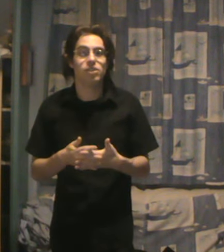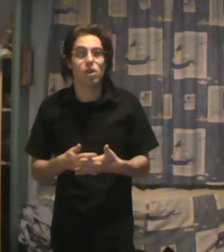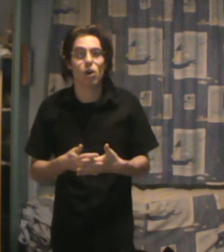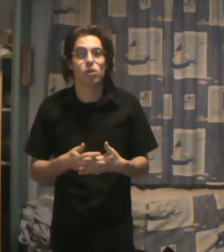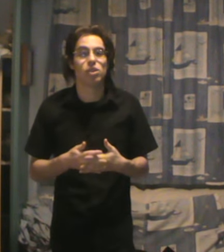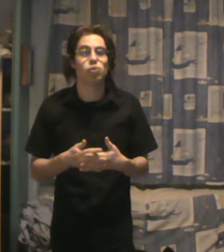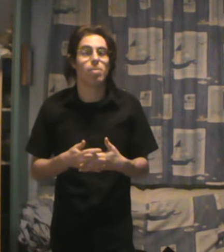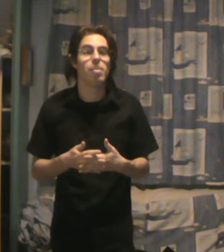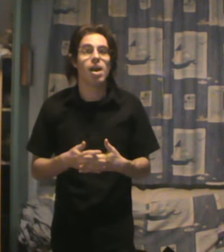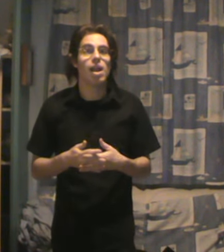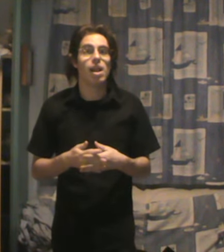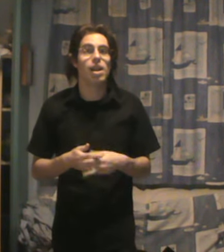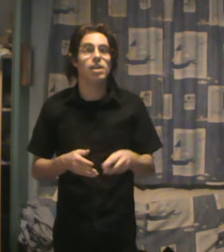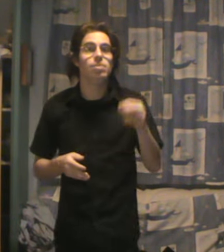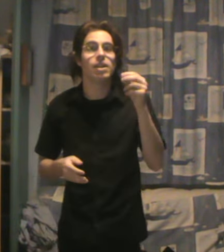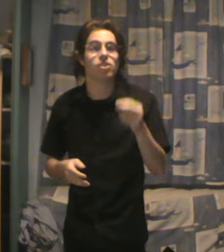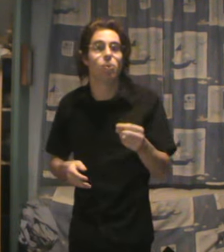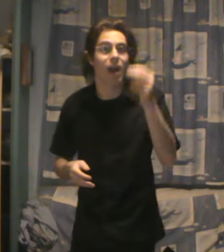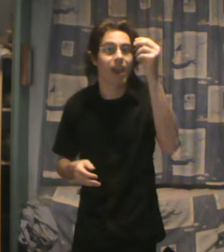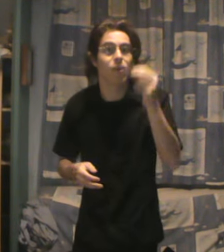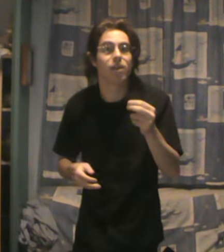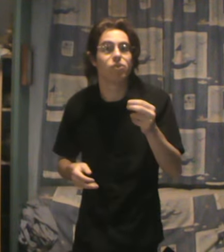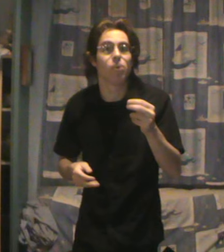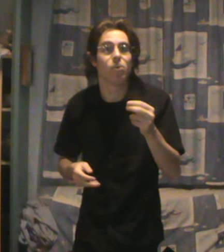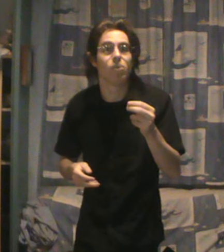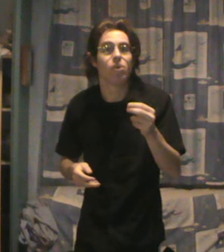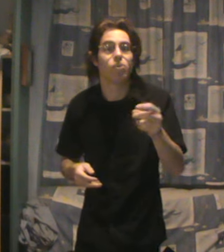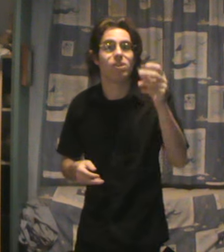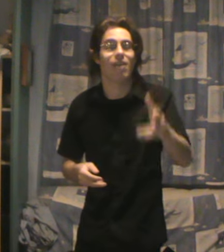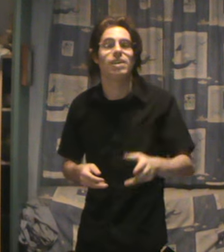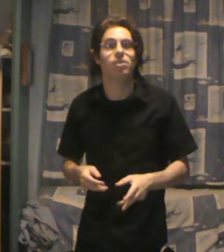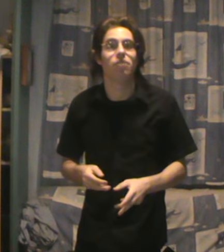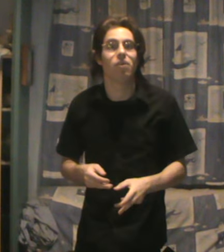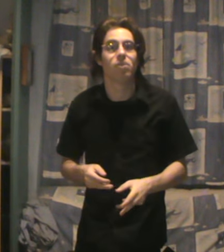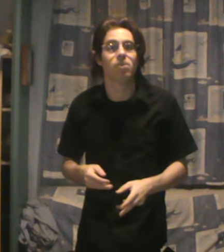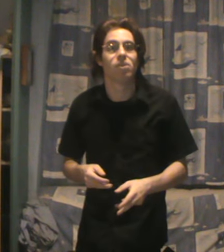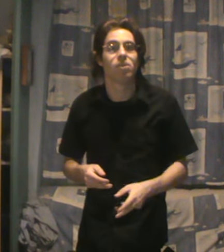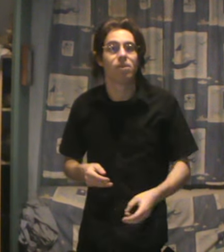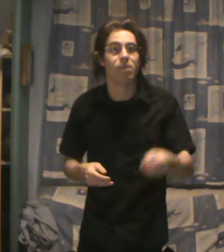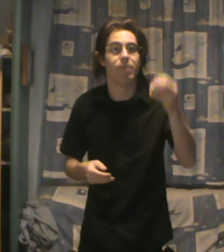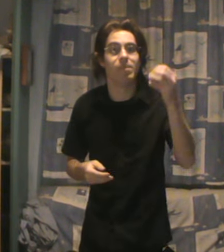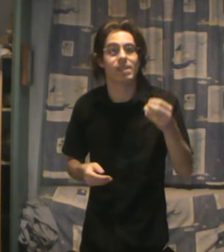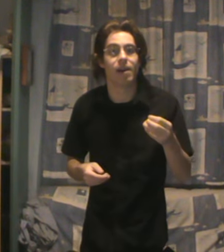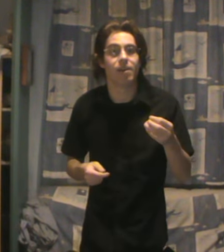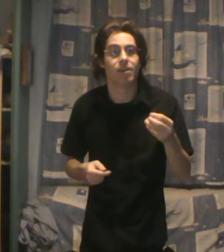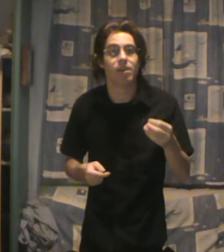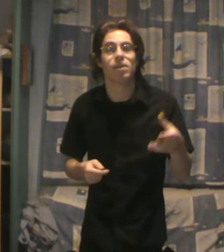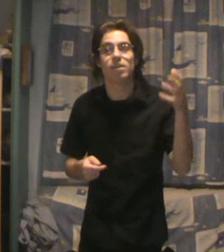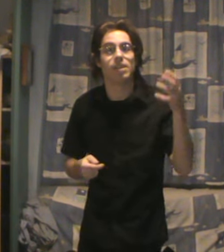10 heures, que ce soit même l'imitation, la régulation du travail des enfants. Même ça, c